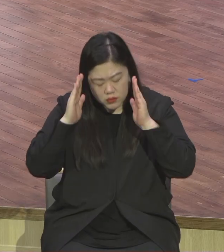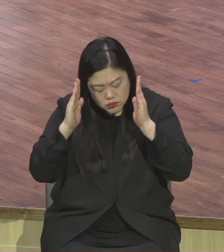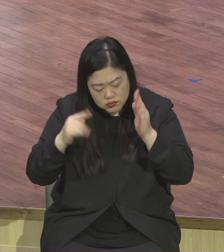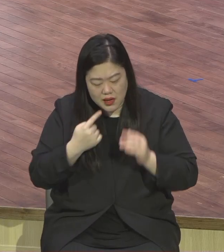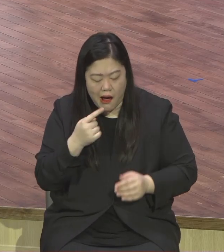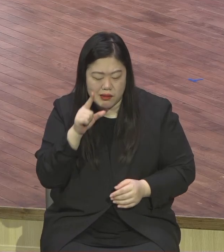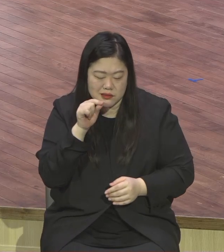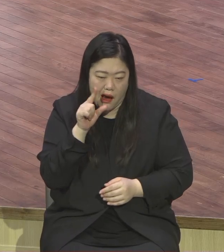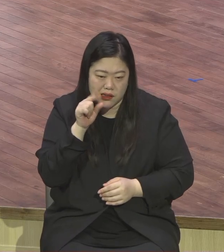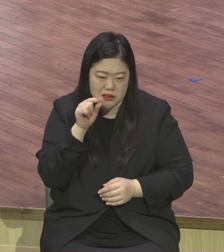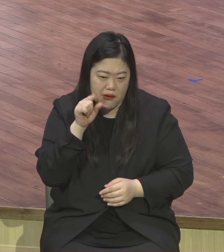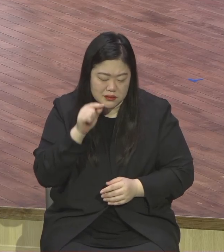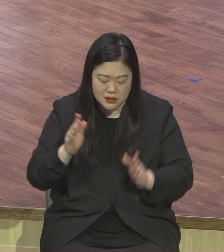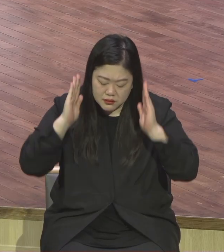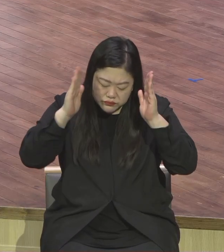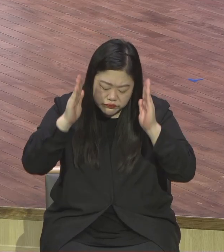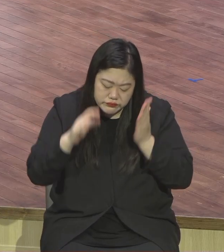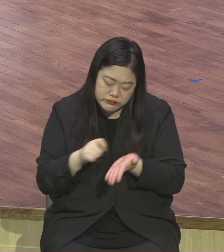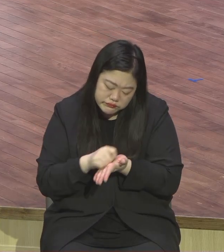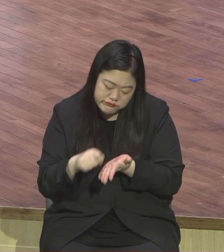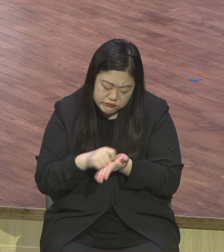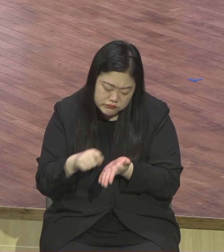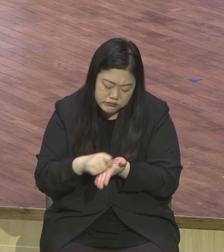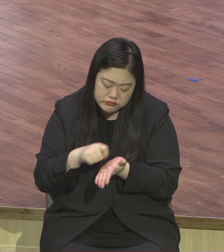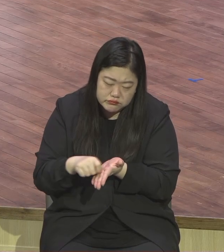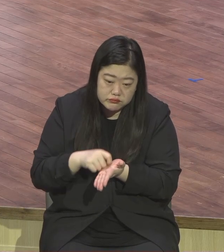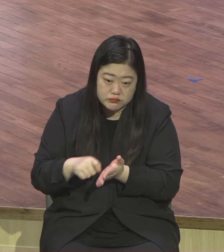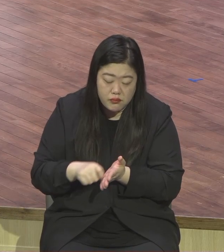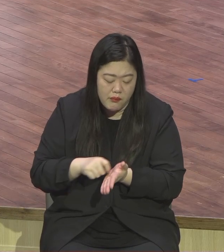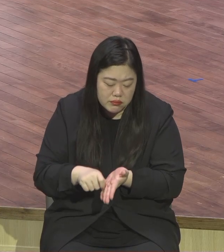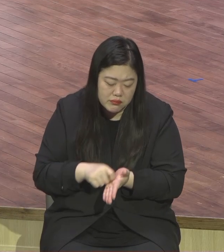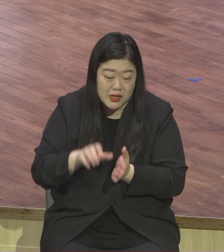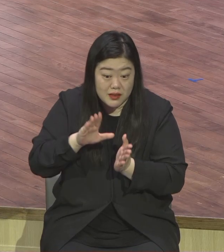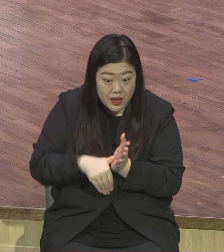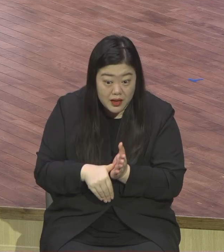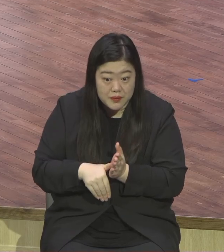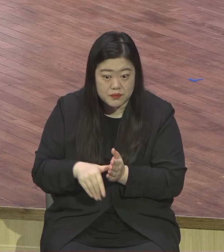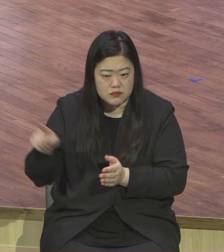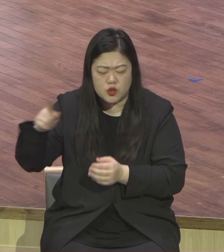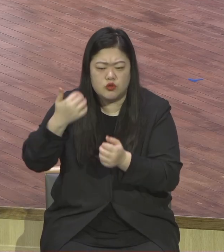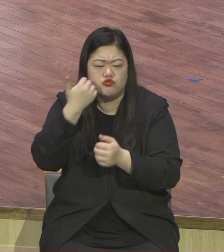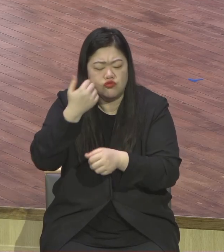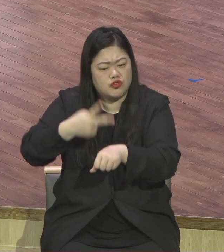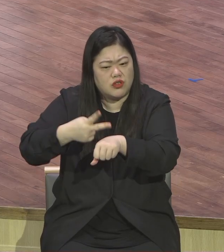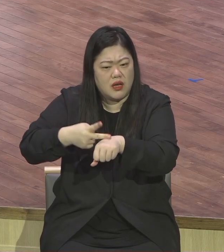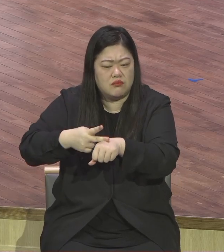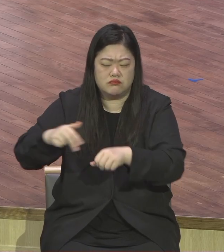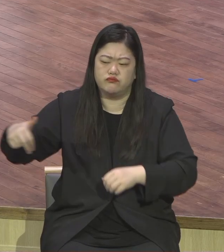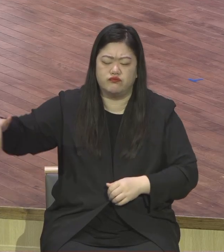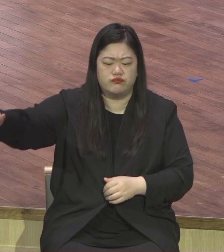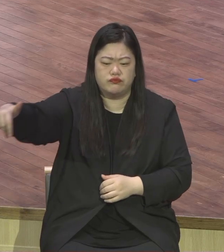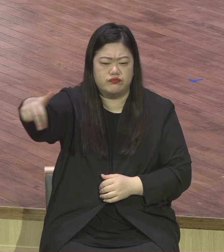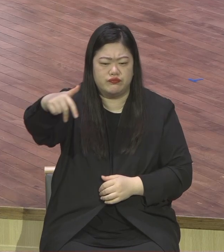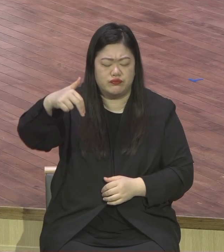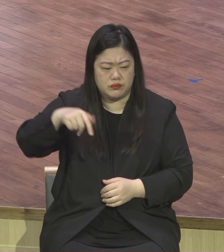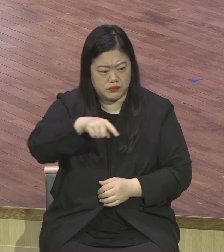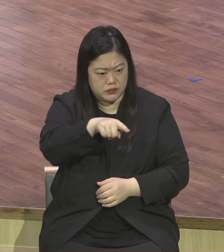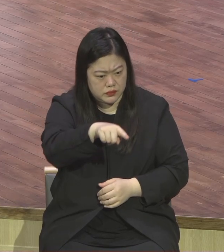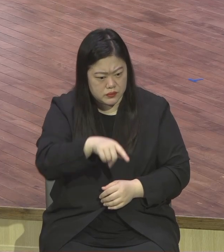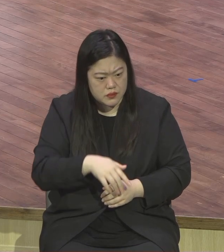감독하던 하면서 돌아다니던 선생님이 사오증이 꿈을 싣고 있으니까 야 너 입에